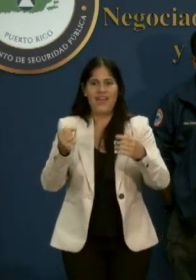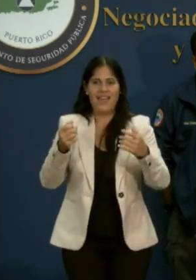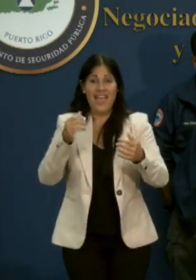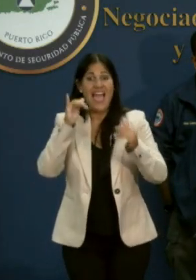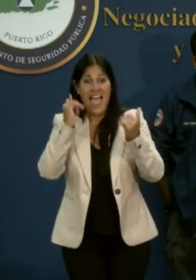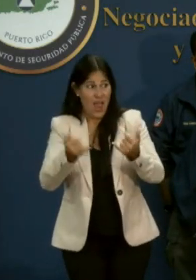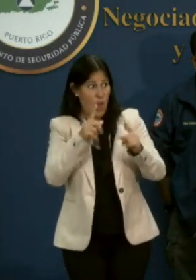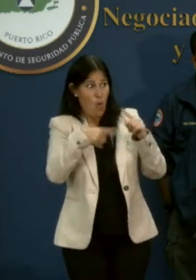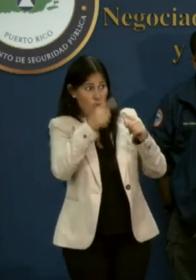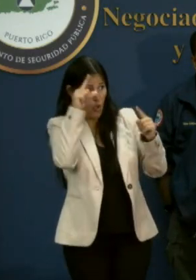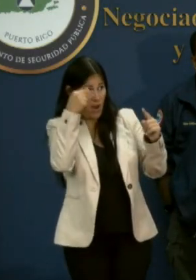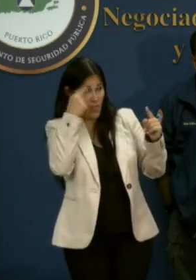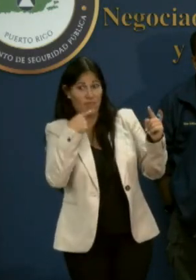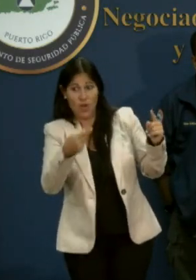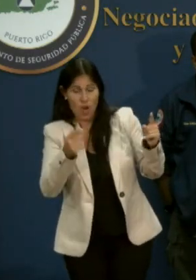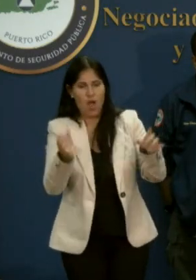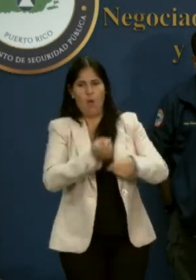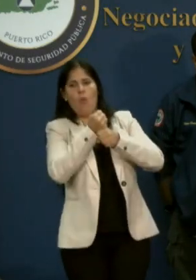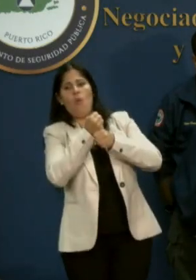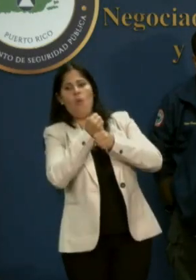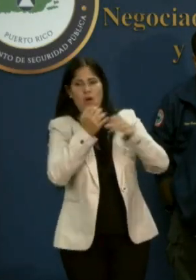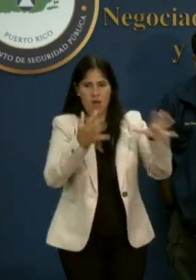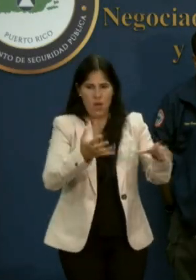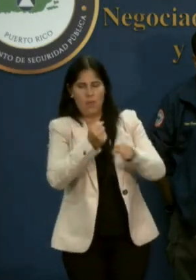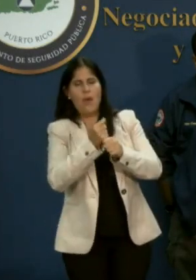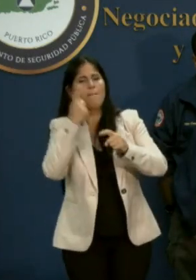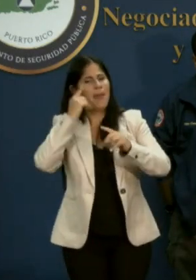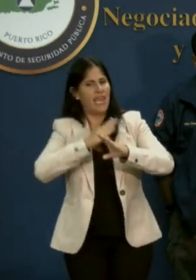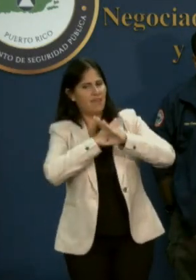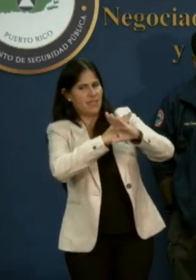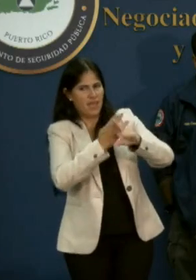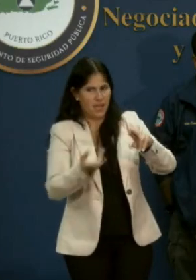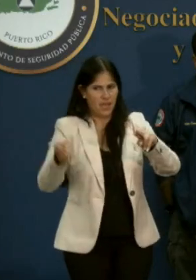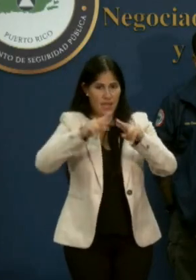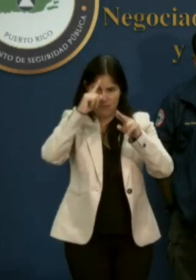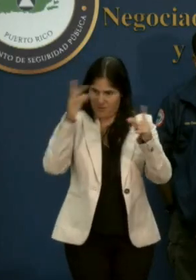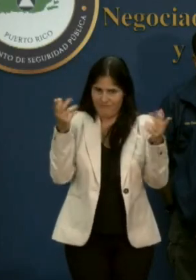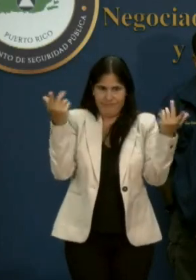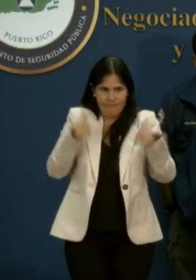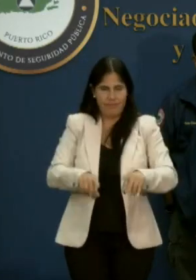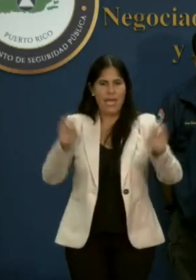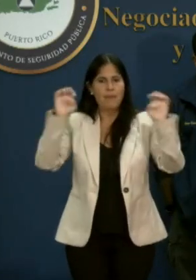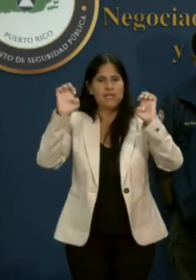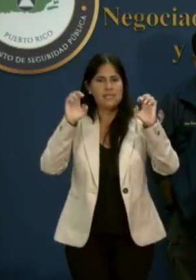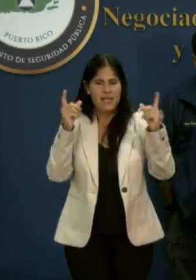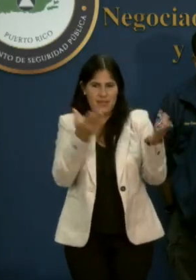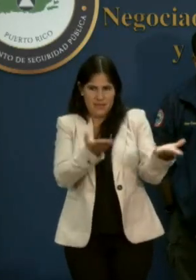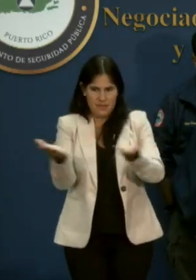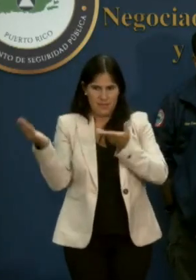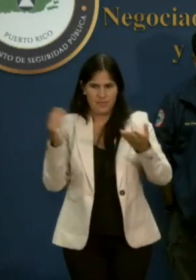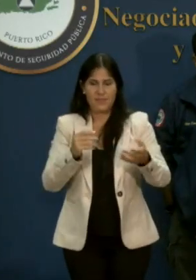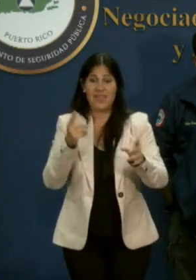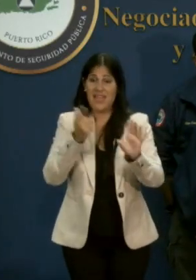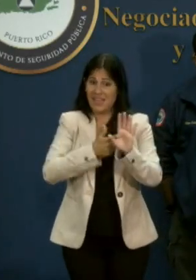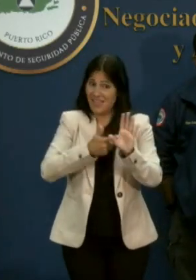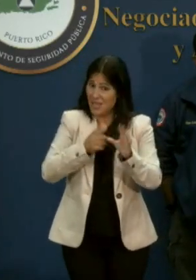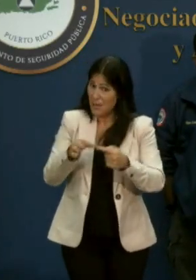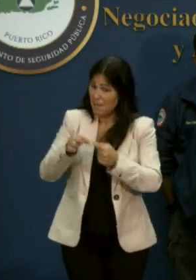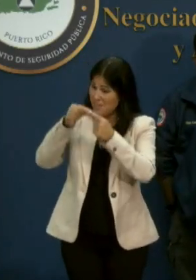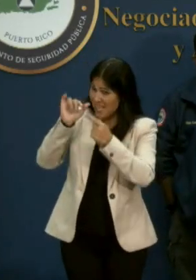evitar que los precios aumenten debido a la emergencia. En ese caso particular de la estación de gasolina de Isabela,